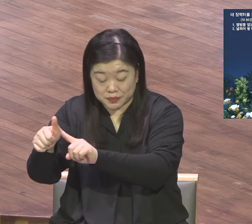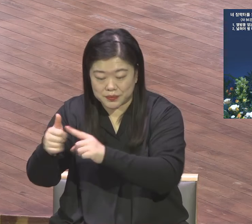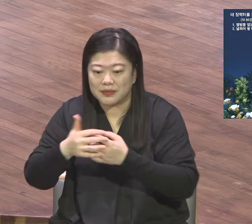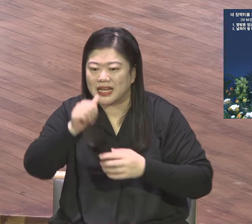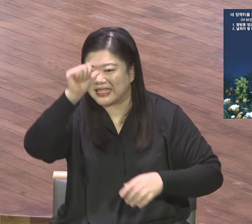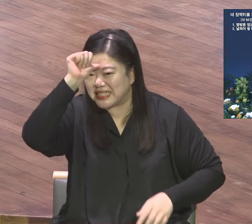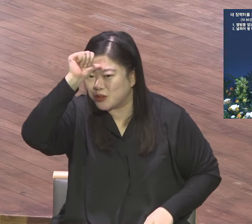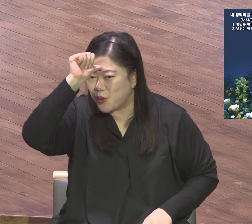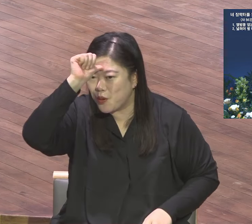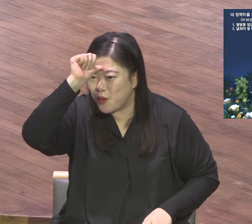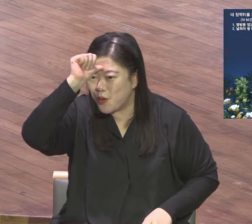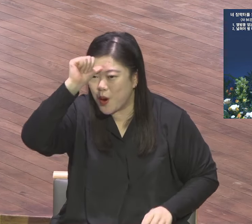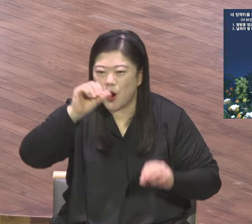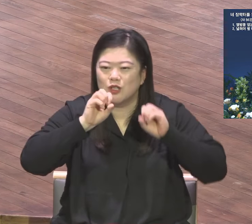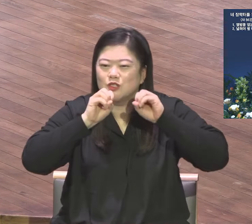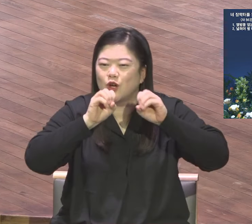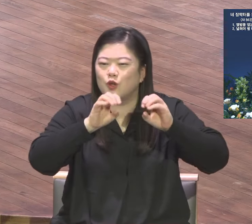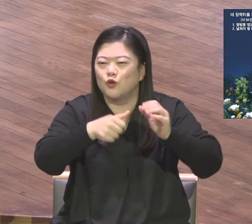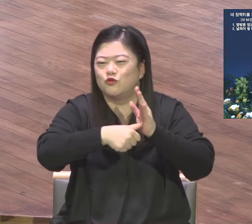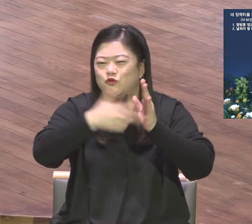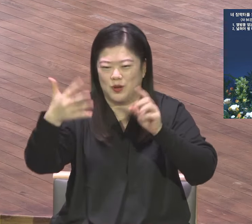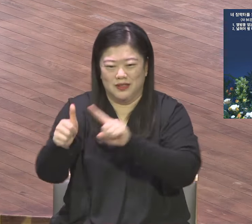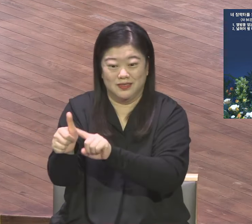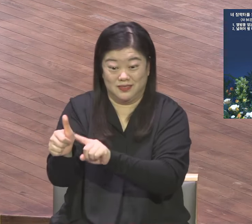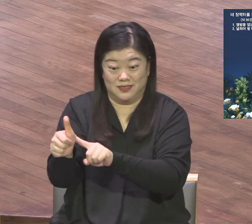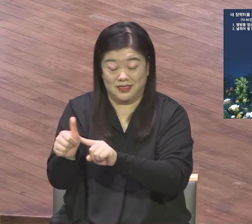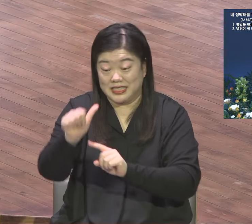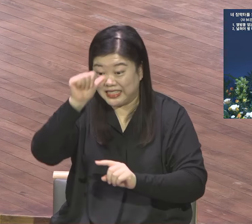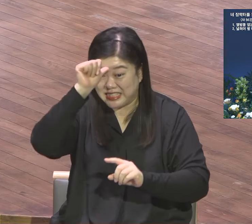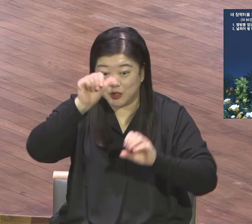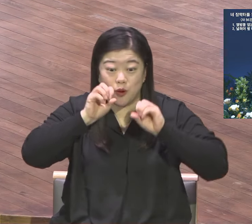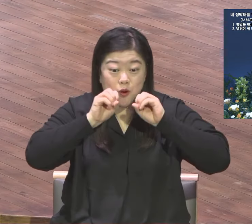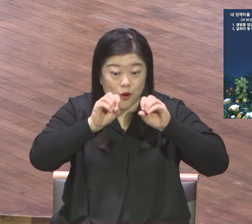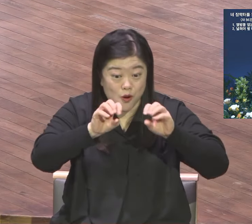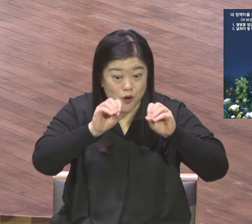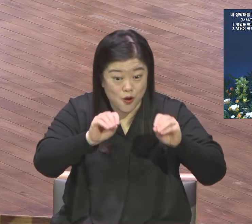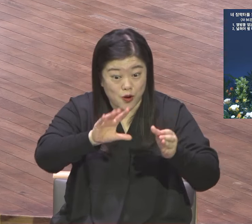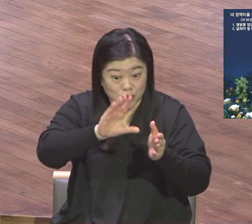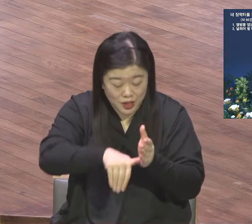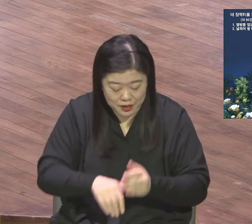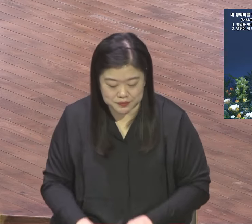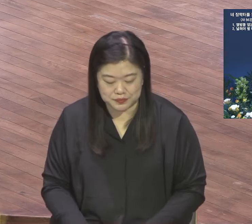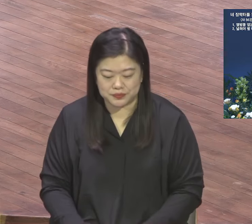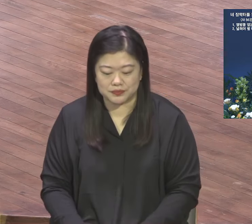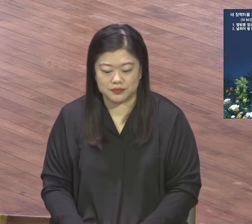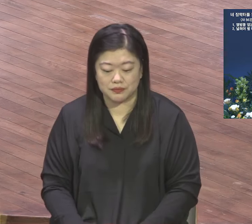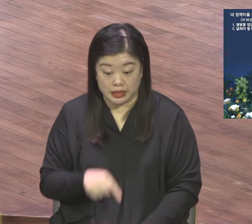인도성교의 언약 붙잡아 이 말씀 가지고 내 장막대를 넓혀라 이 말씀 가지고